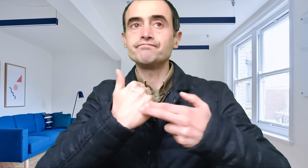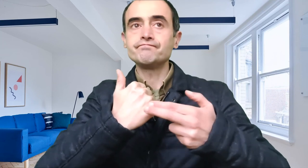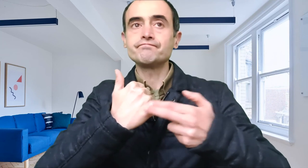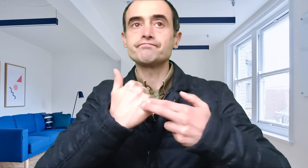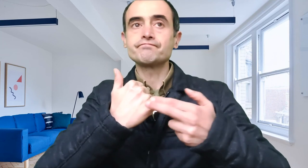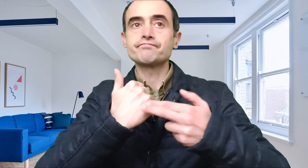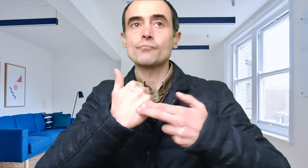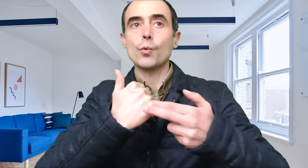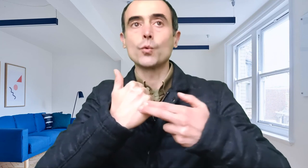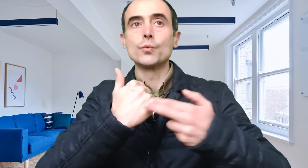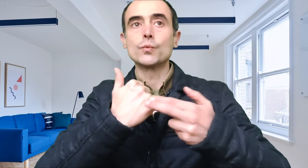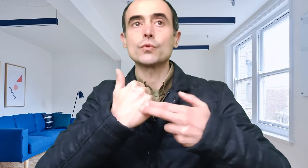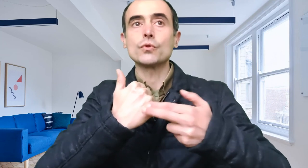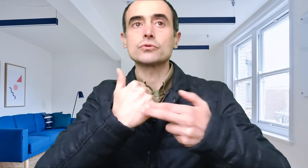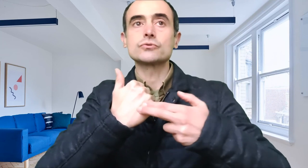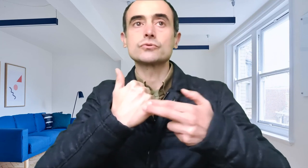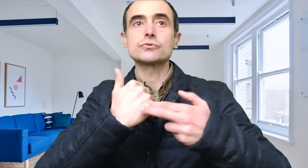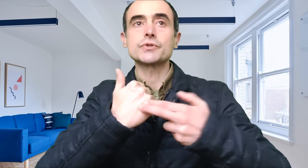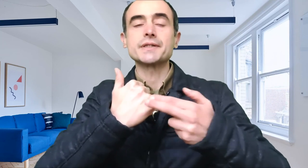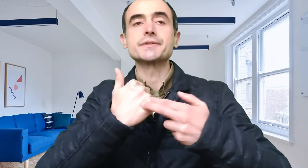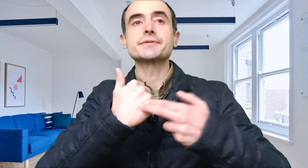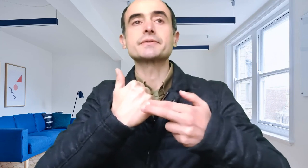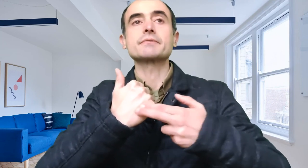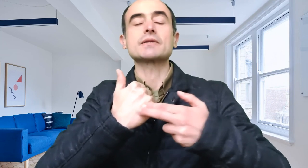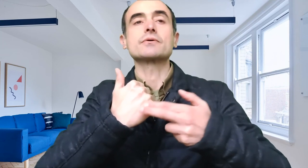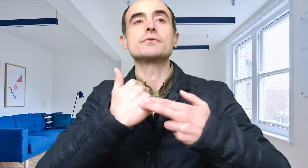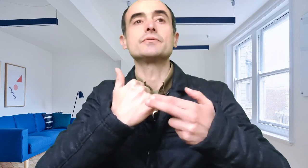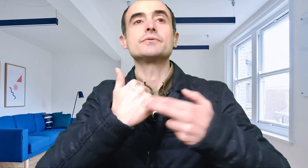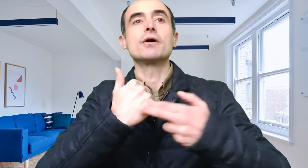uno uno uno dos tres cuatro cinco